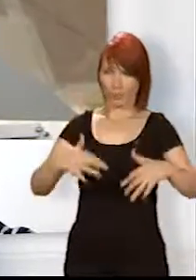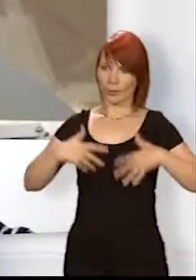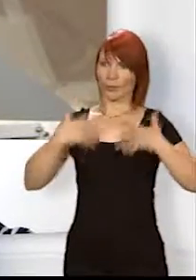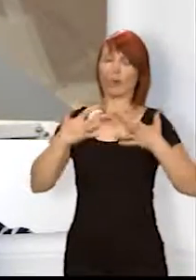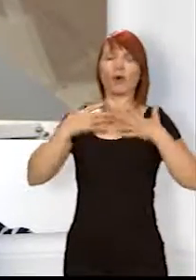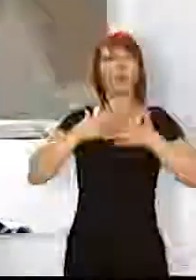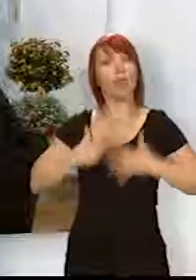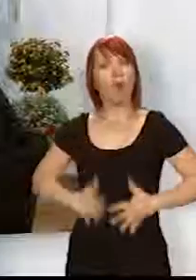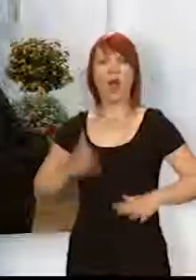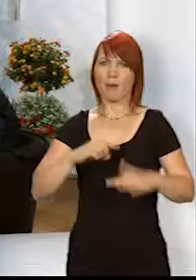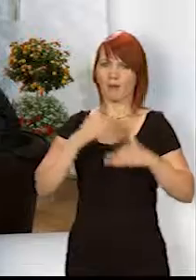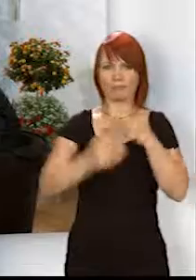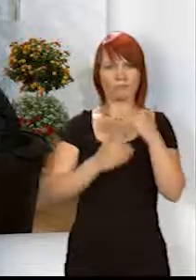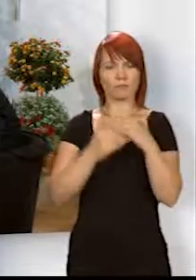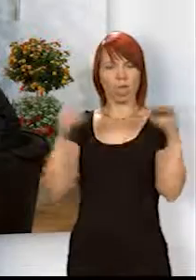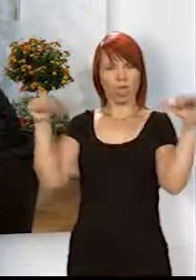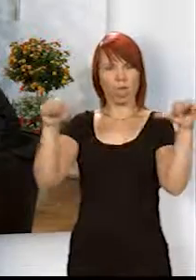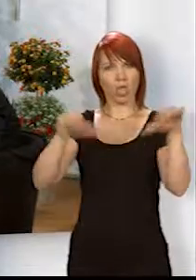gut. Das tat mir aber nicht mehr lange gut. gut.